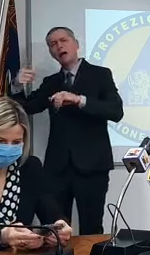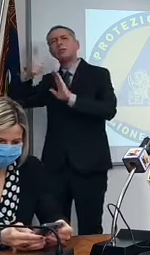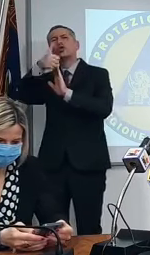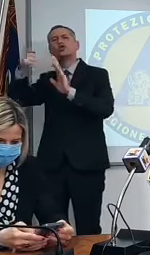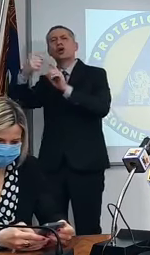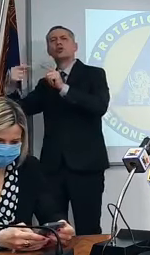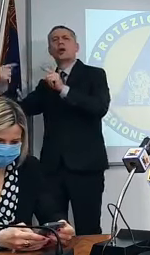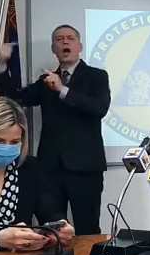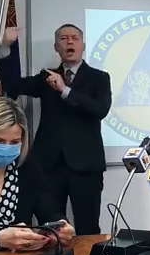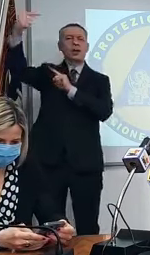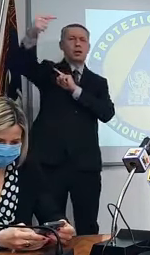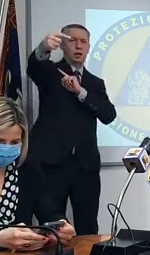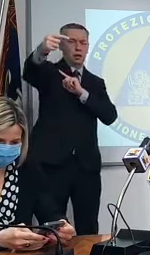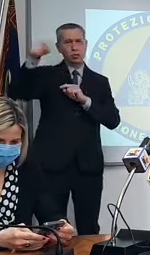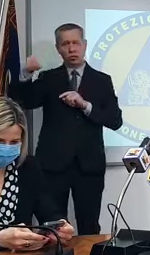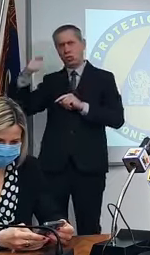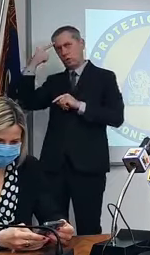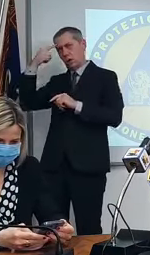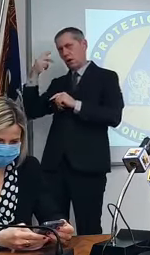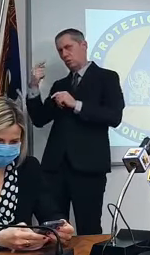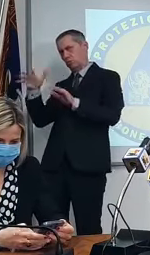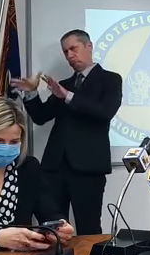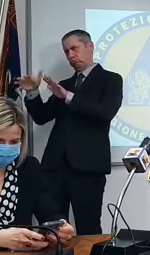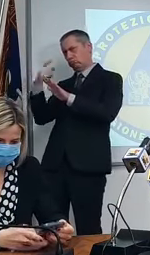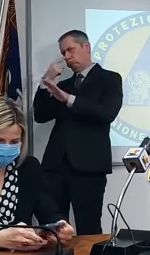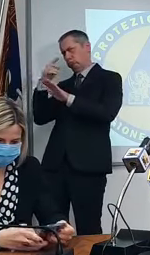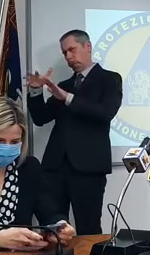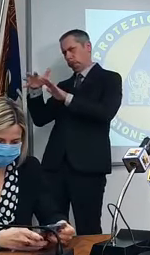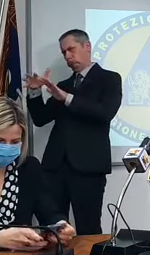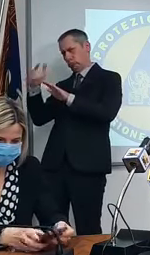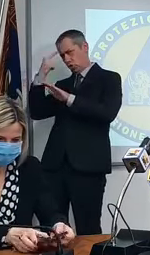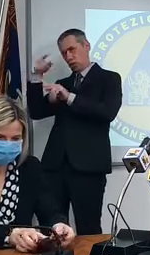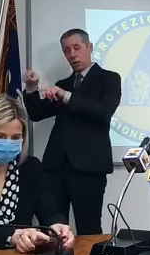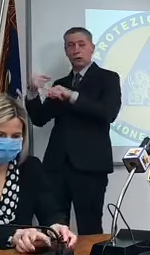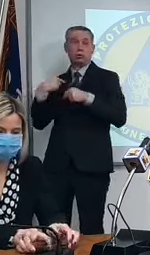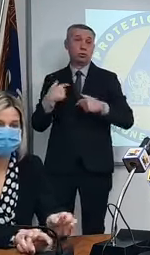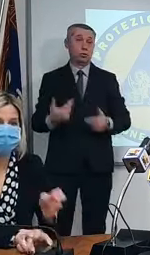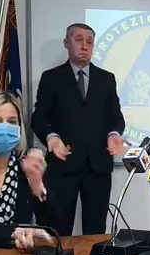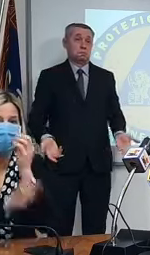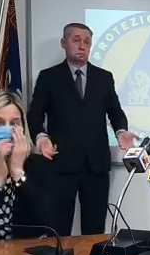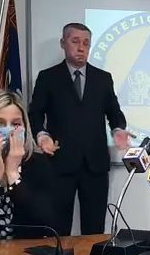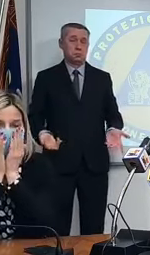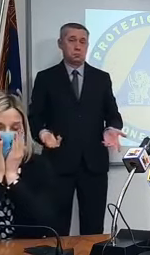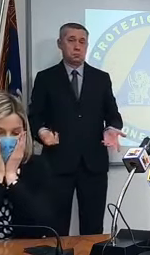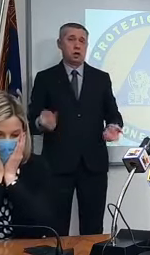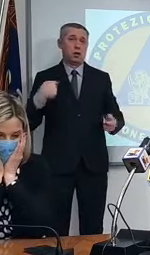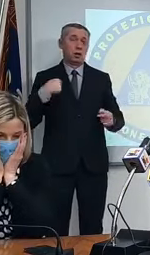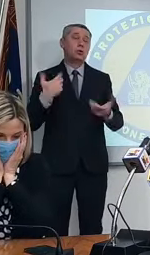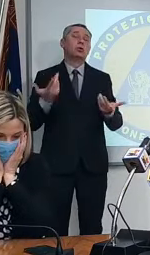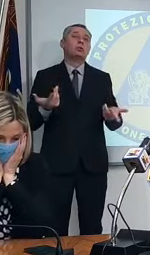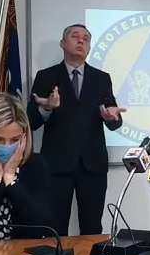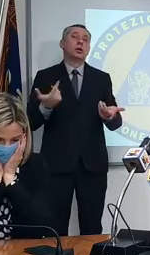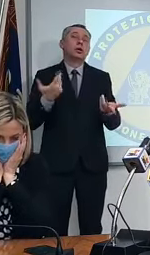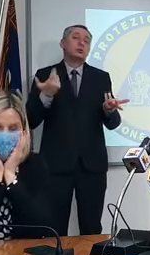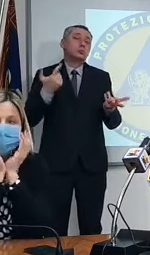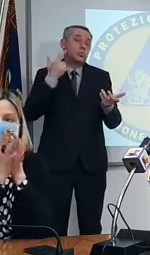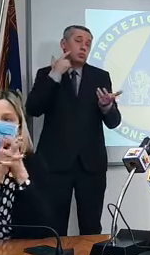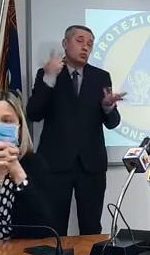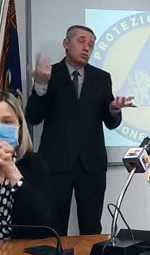anni io dico che me le immagino libera perché se mi danno vaccini ci metto insieme il combinato disposto della stagione